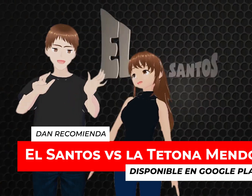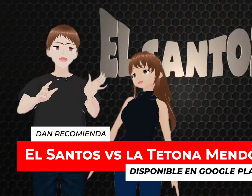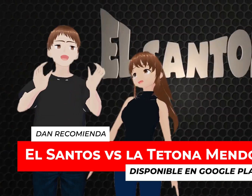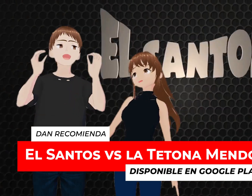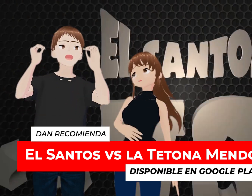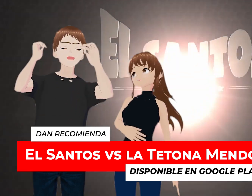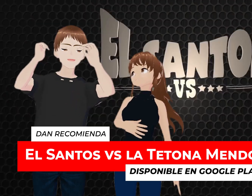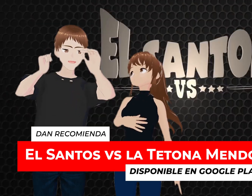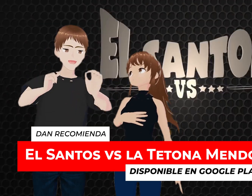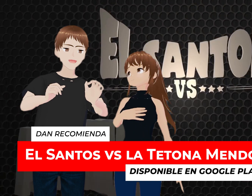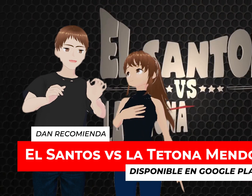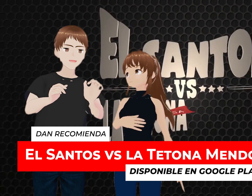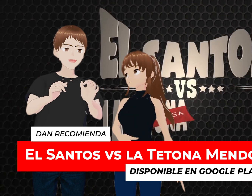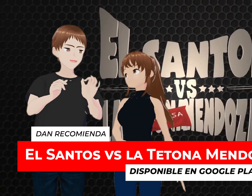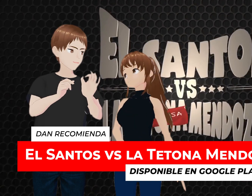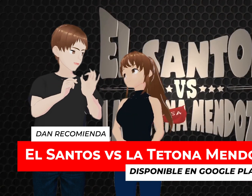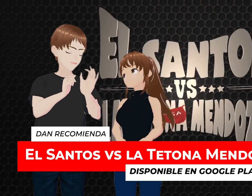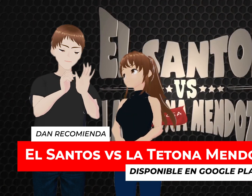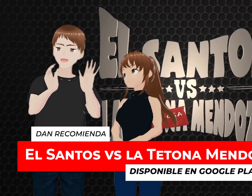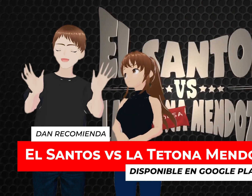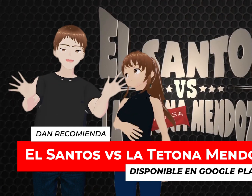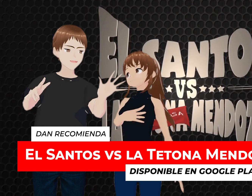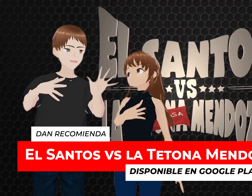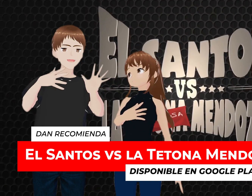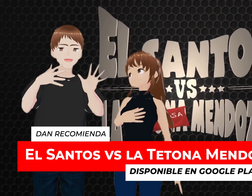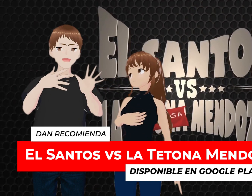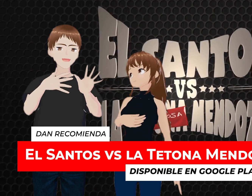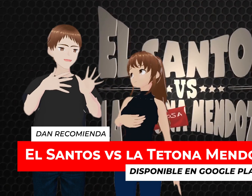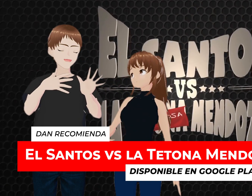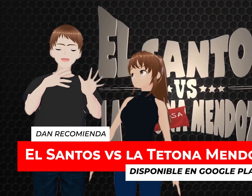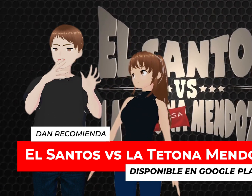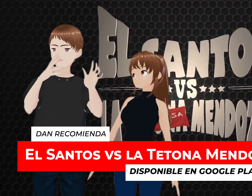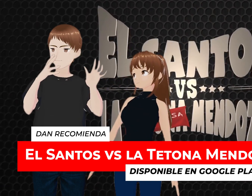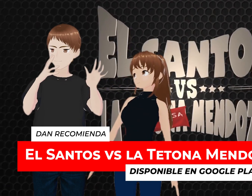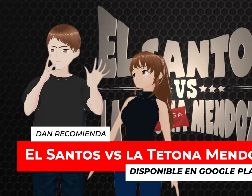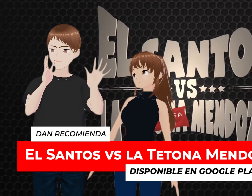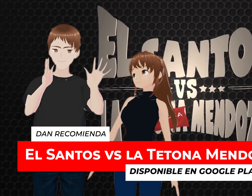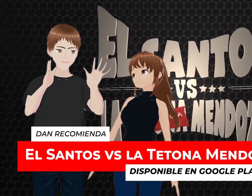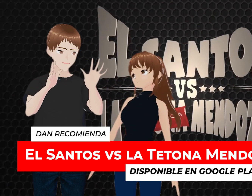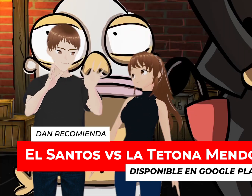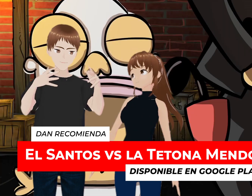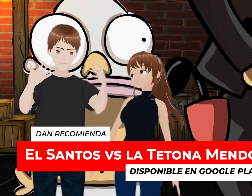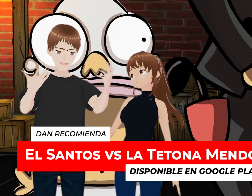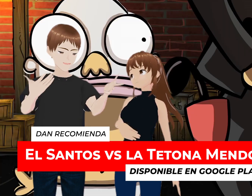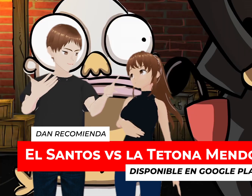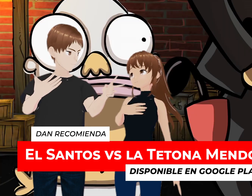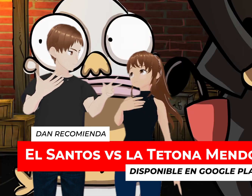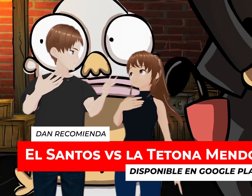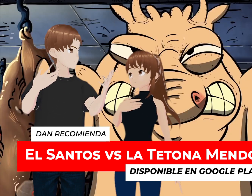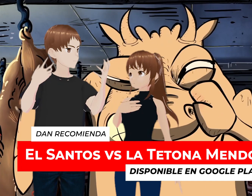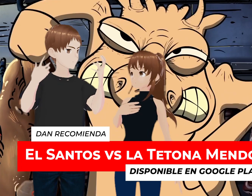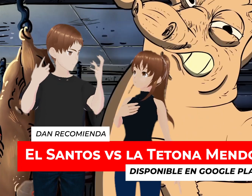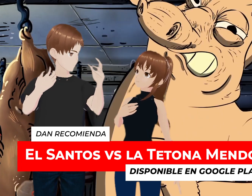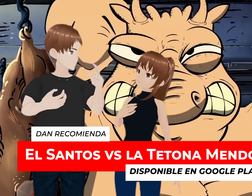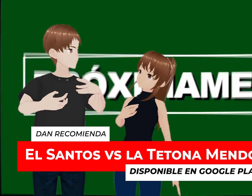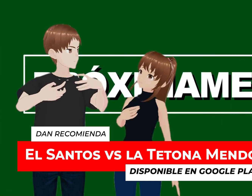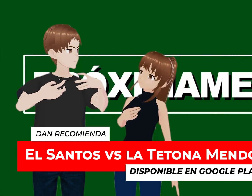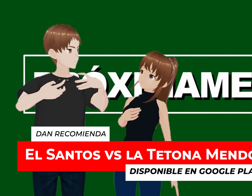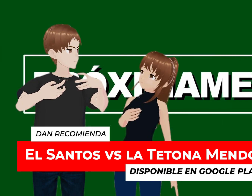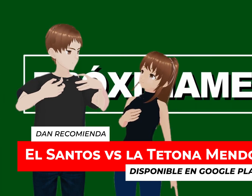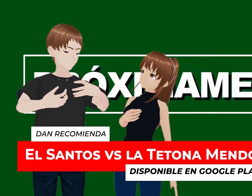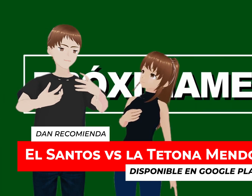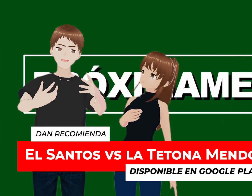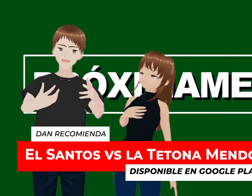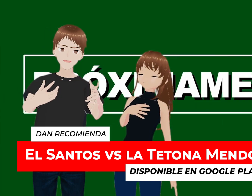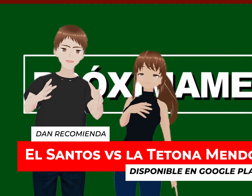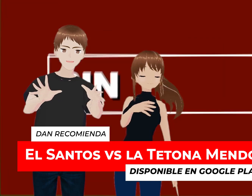tengo en Blu-ray Les juro que la compré Y eso que nuevamente No Tiene Algunos problemas narrativos Pero se aplaude